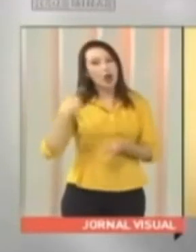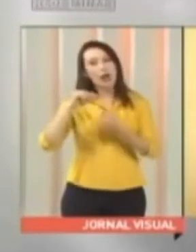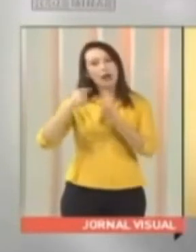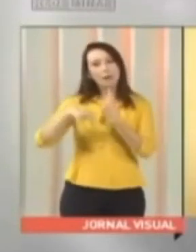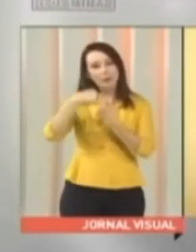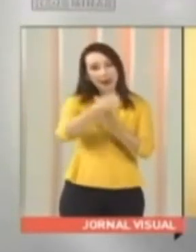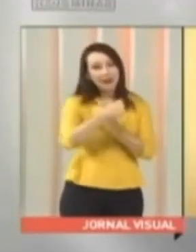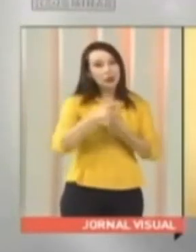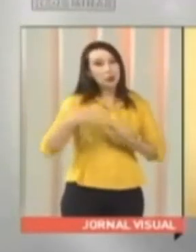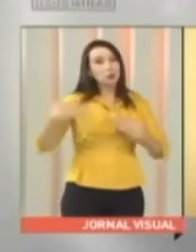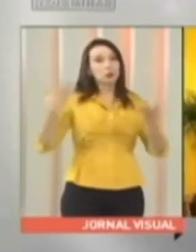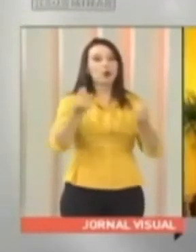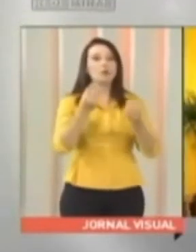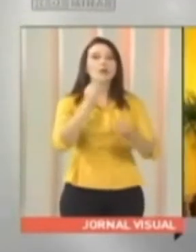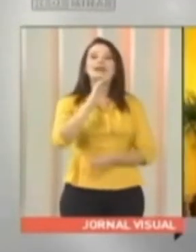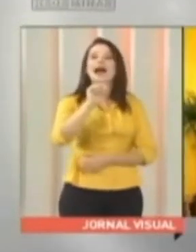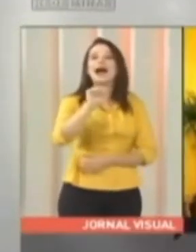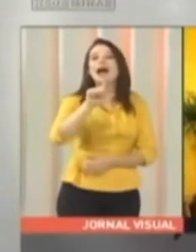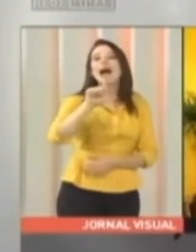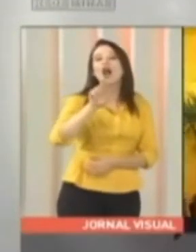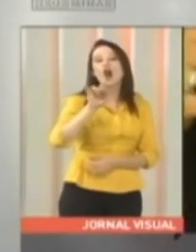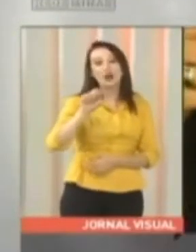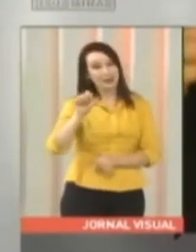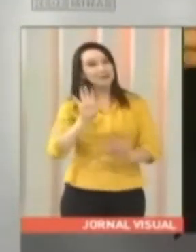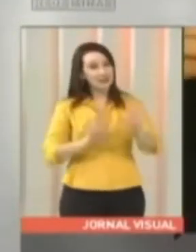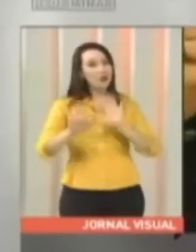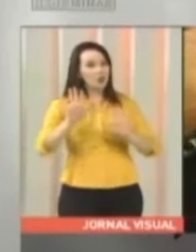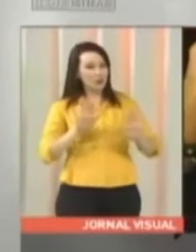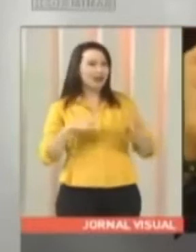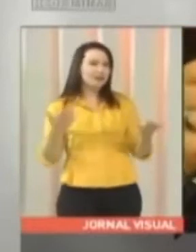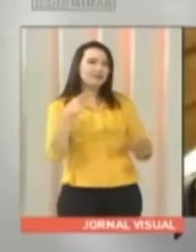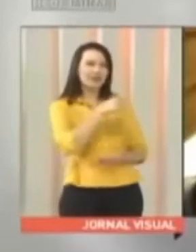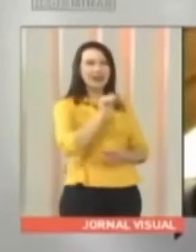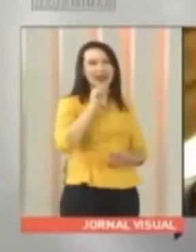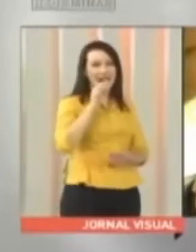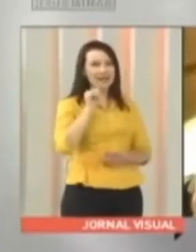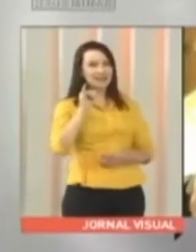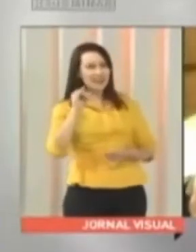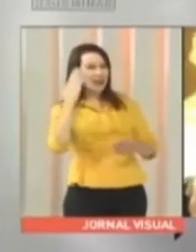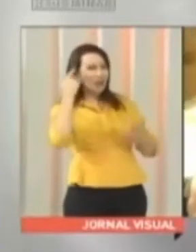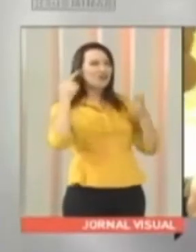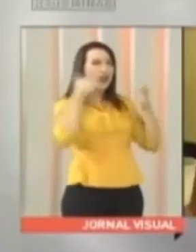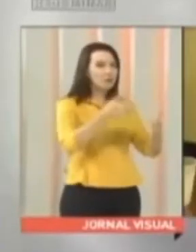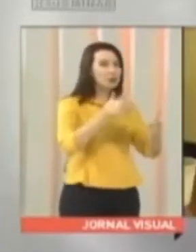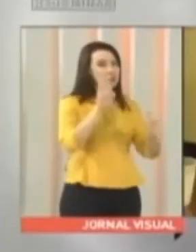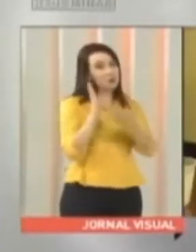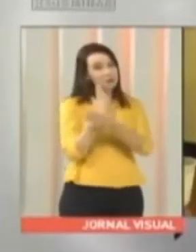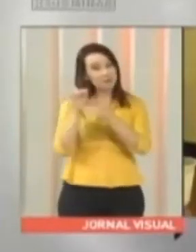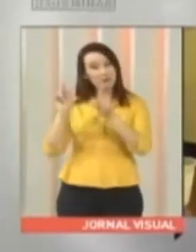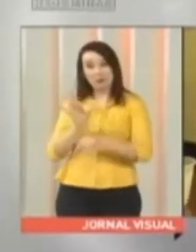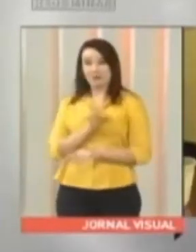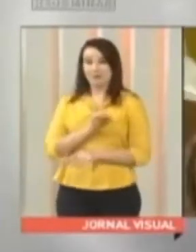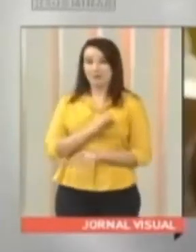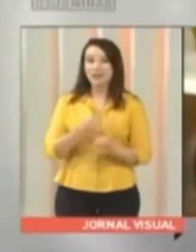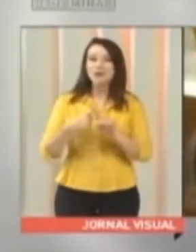que vão deixando ele cada vez mais calórico. Apesar da popularidade do açaí, há pessoas que têm receio de consumi-lo. Isso porque